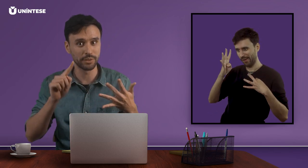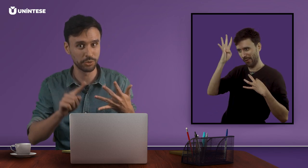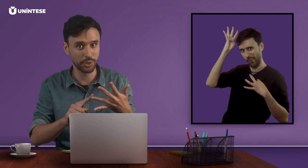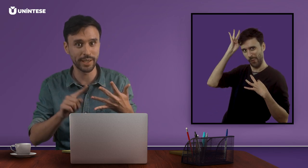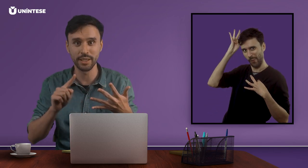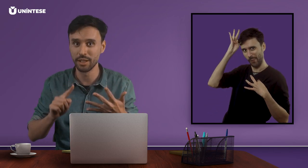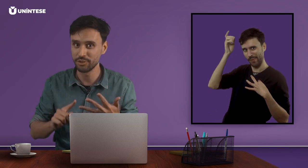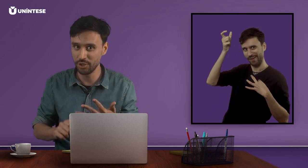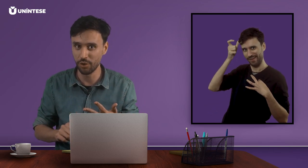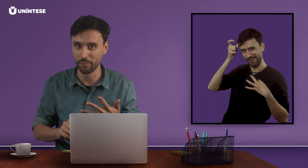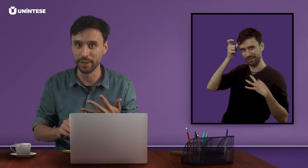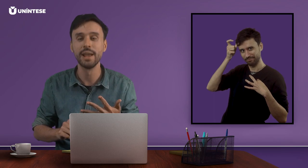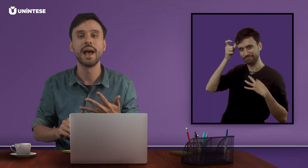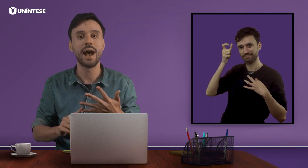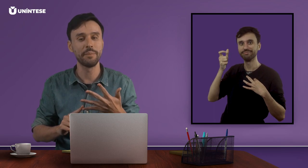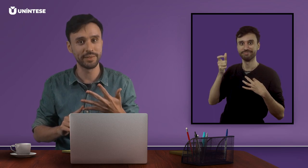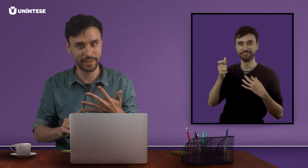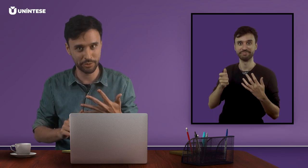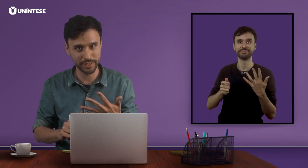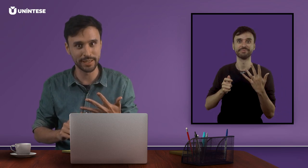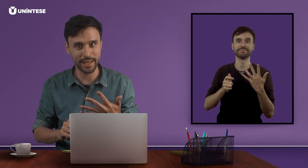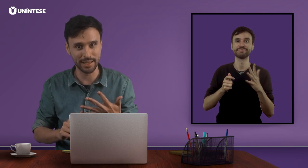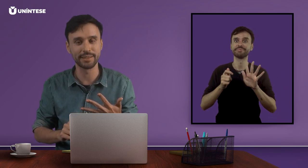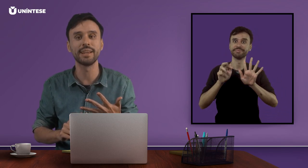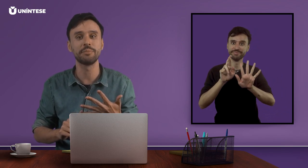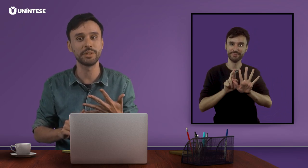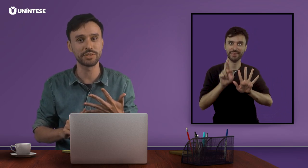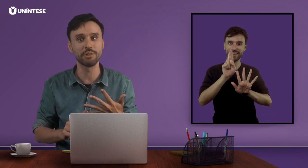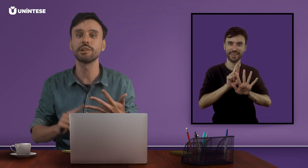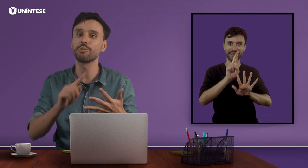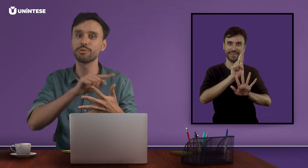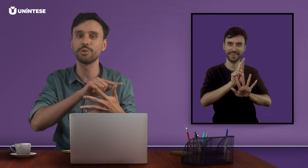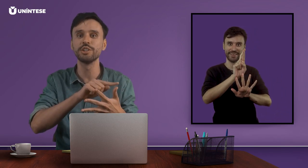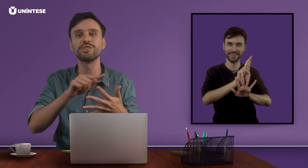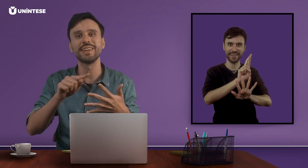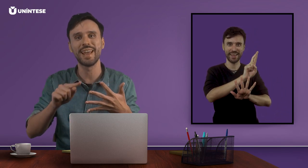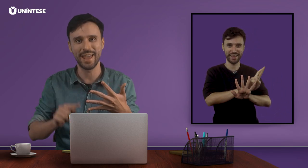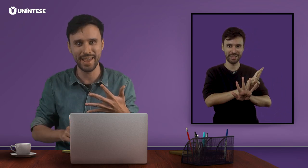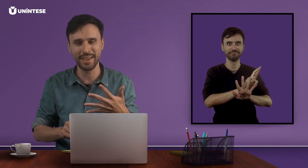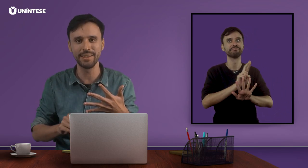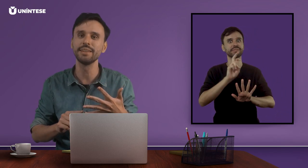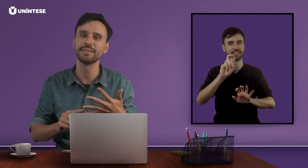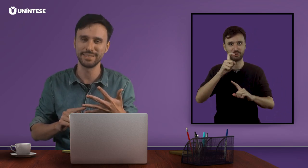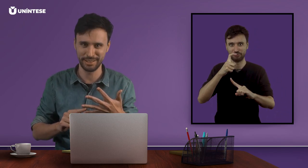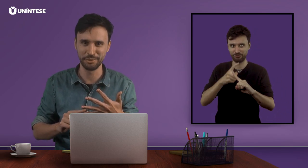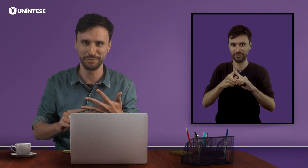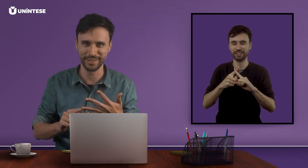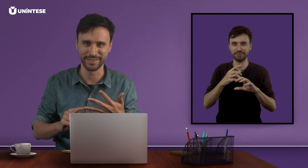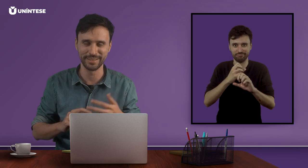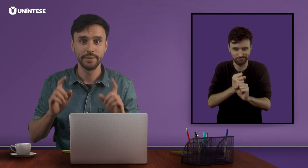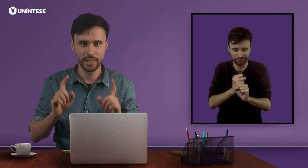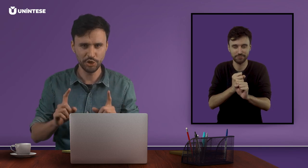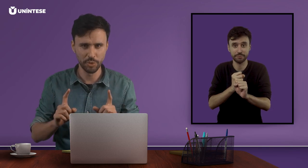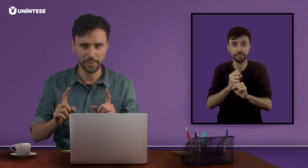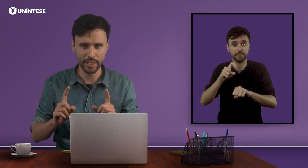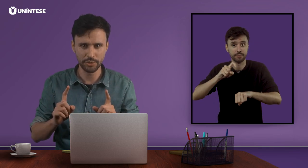do rei de Roma, a maneira ordenada da repetição da consoante R cinco vezes. Neste momento,